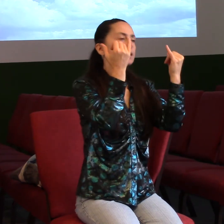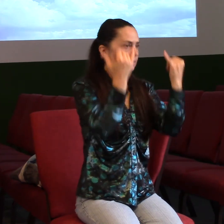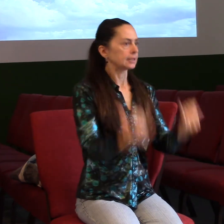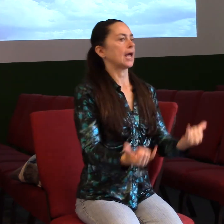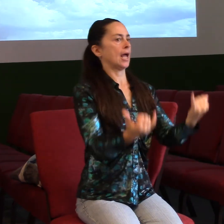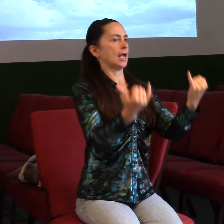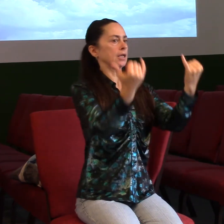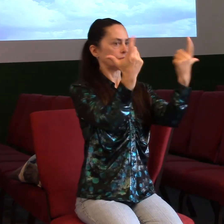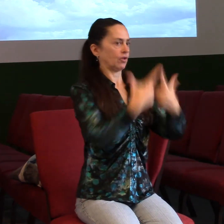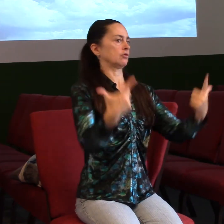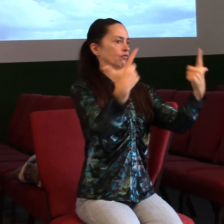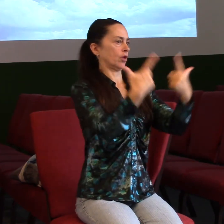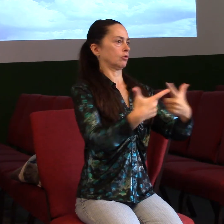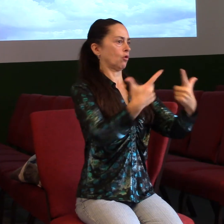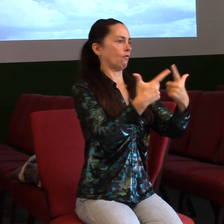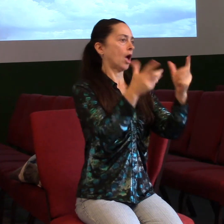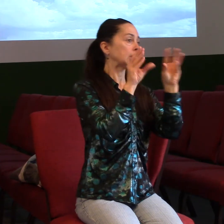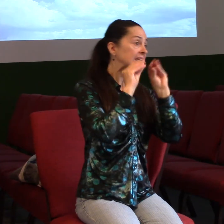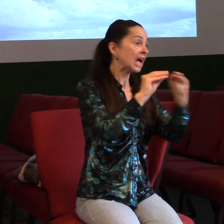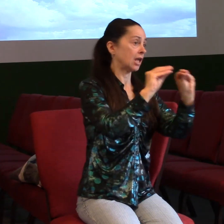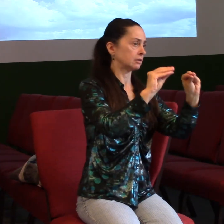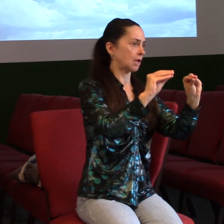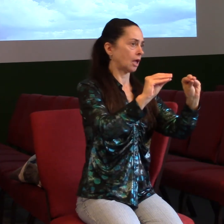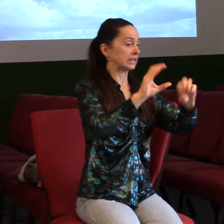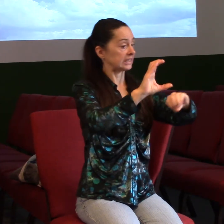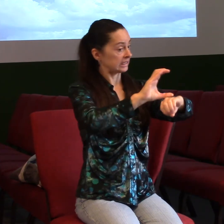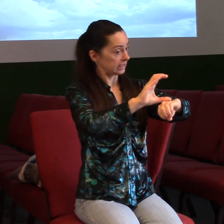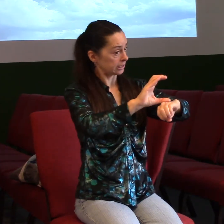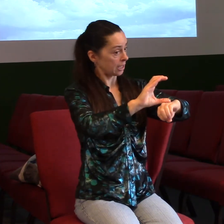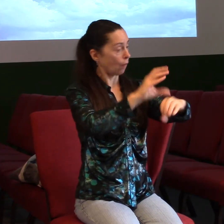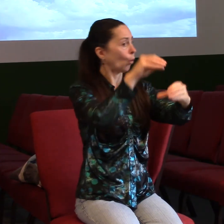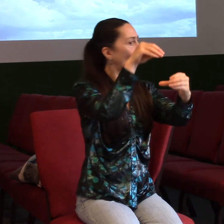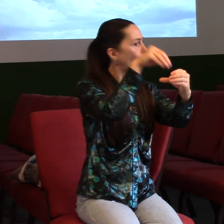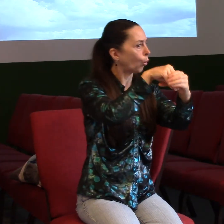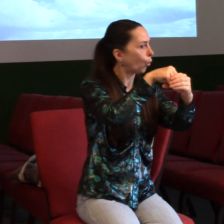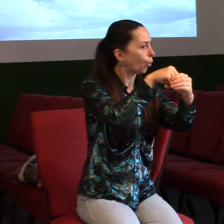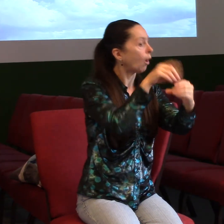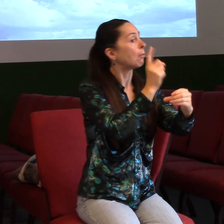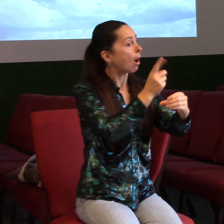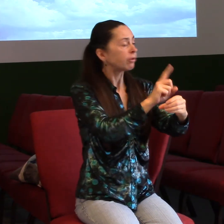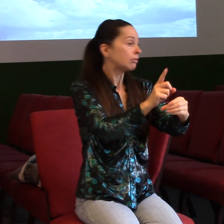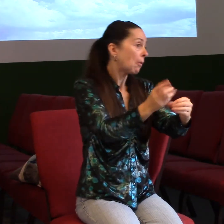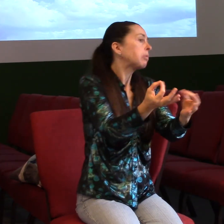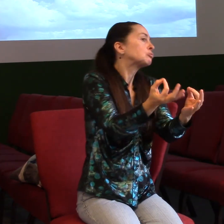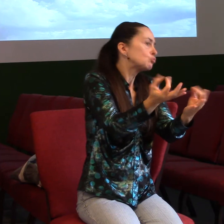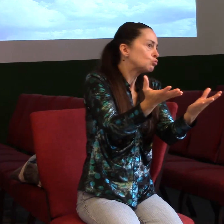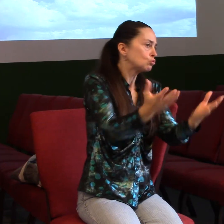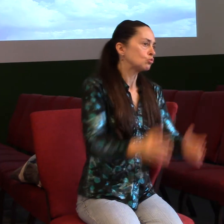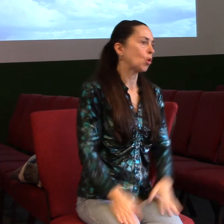církev mohla vypadat, měla vypadat. A možná si vzpomenete kdysi dávno, tady zaznělo takové proroctví o tom,